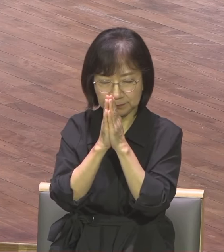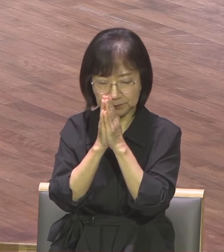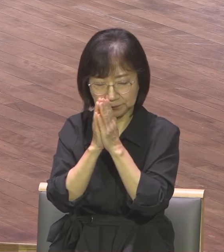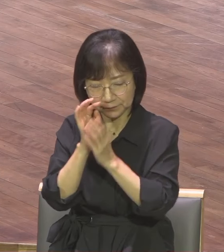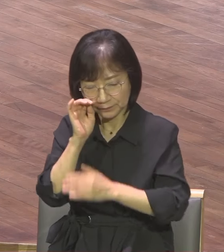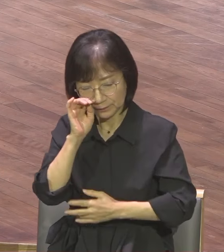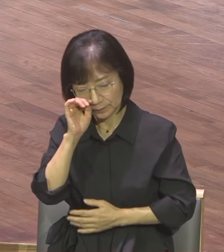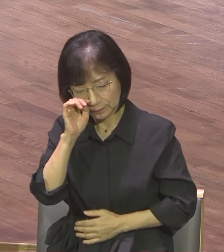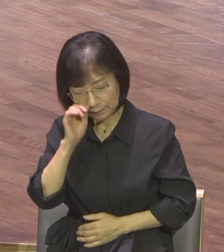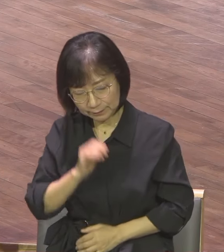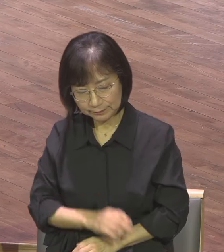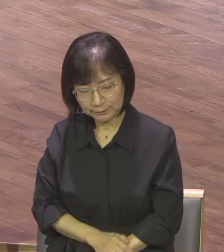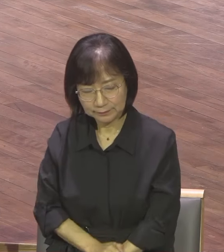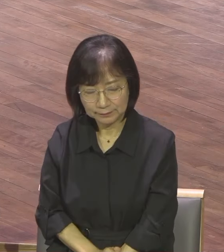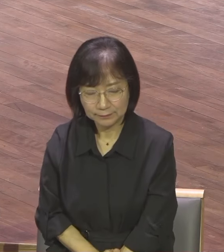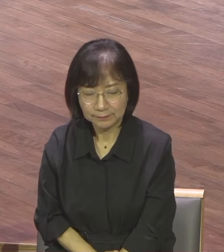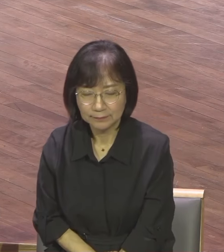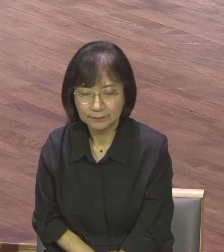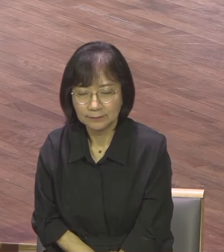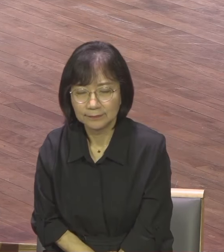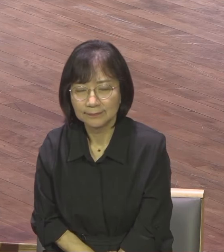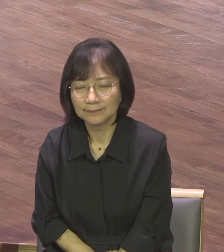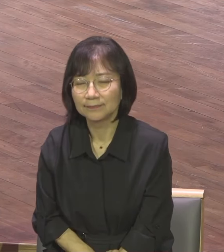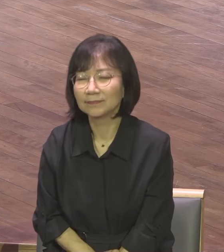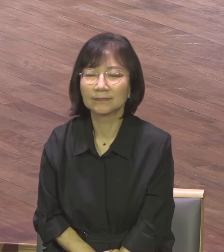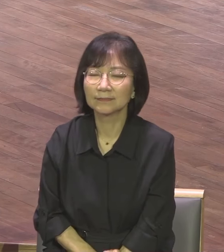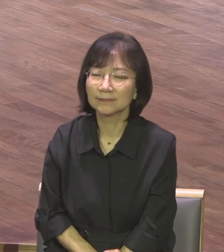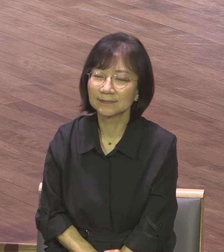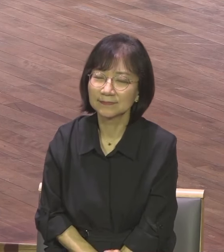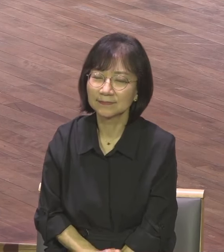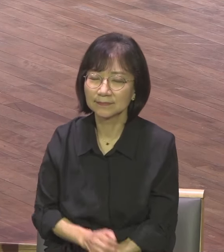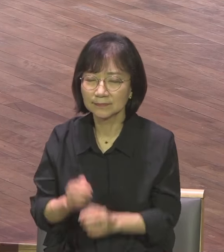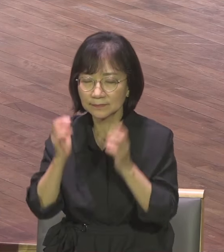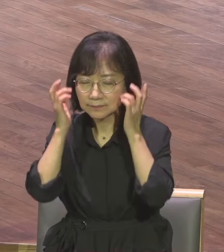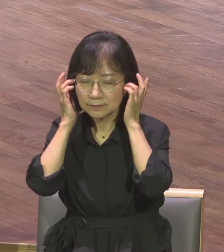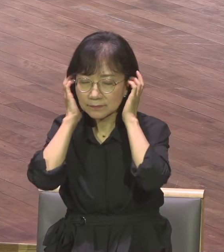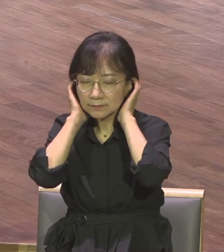우리에게 이 전도의 불이 막아여 주옵소서